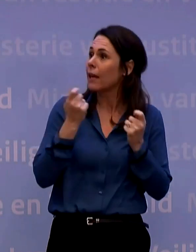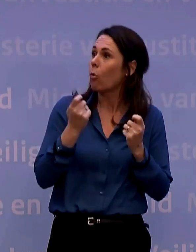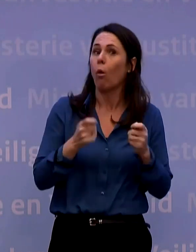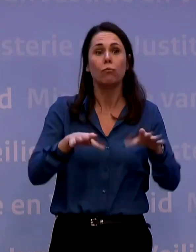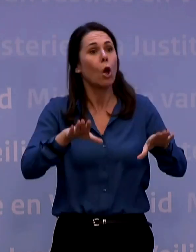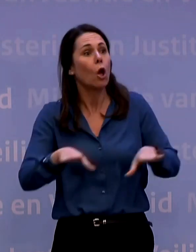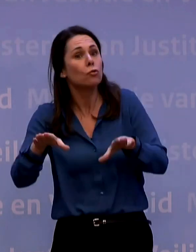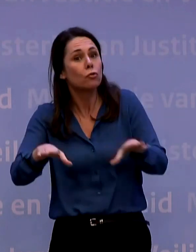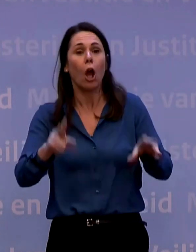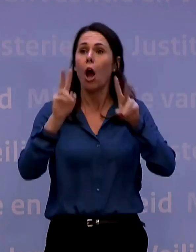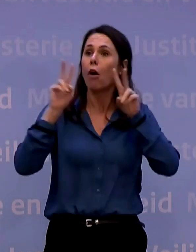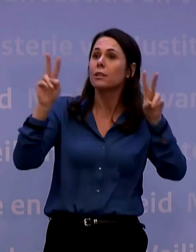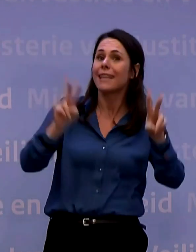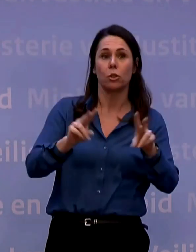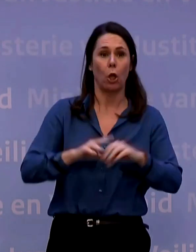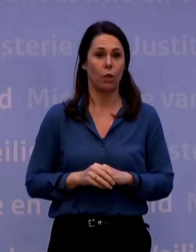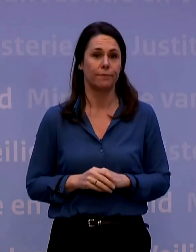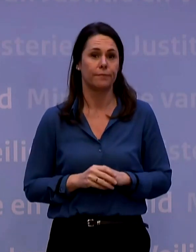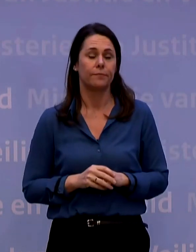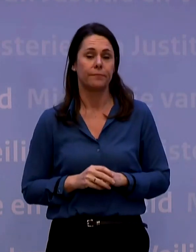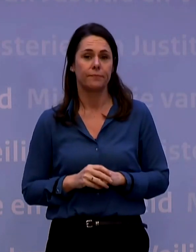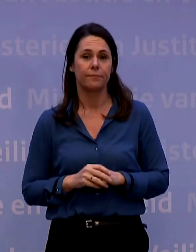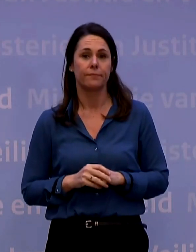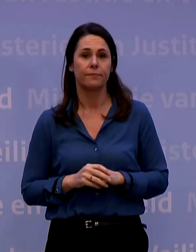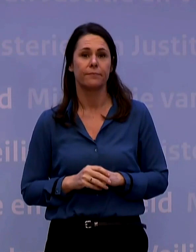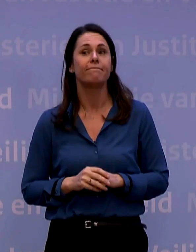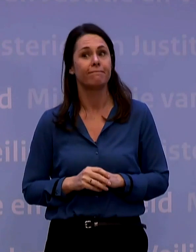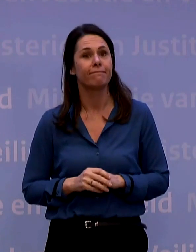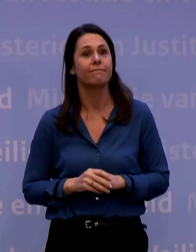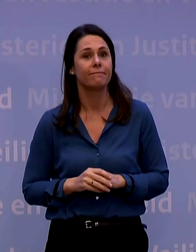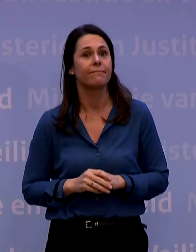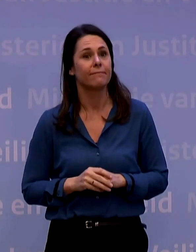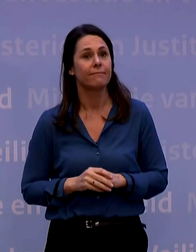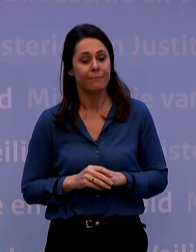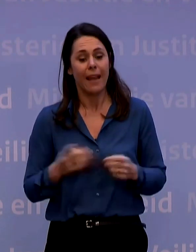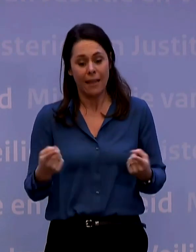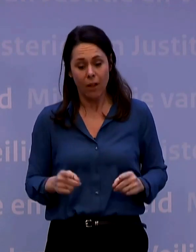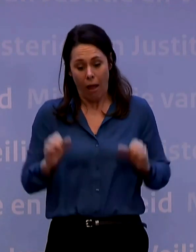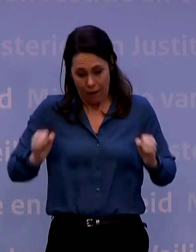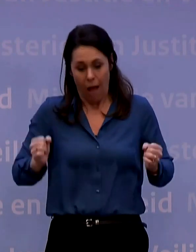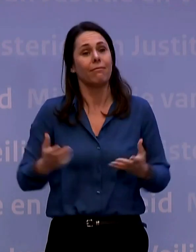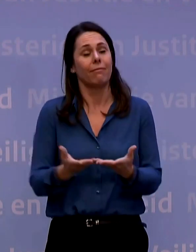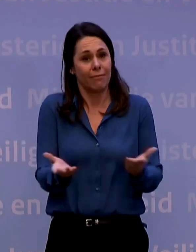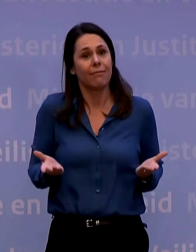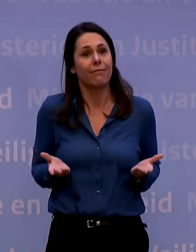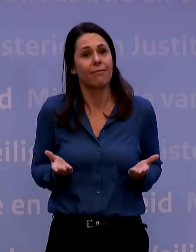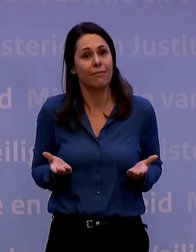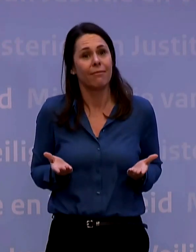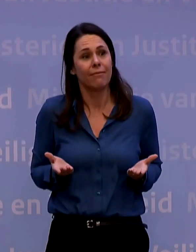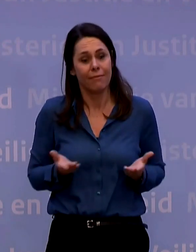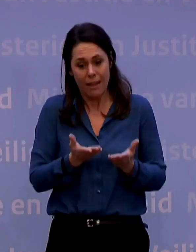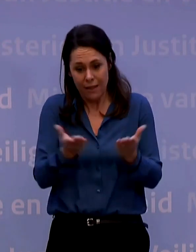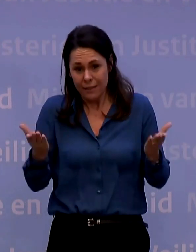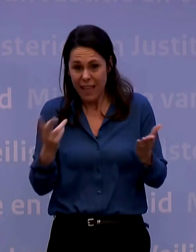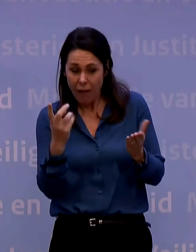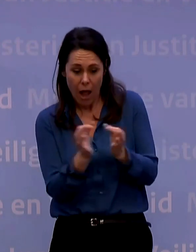overzichtelijk is. En alleen dan is het mogelijk om met elkaar ook op dat soort plaatsen die